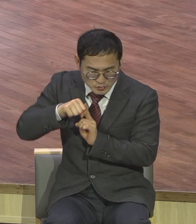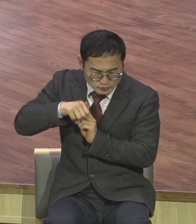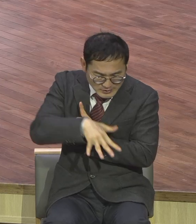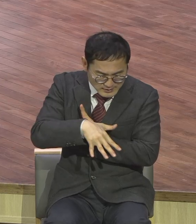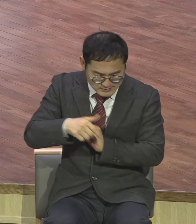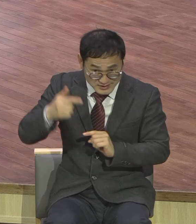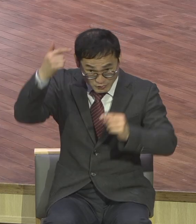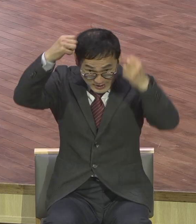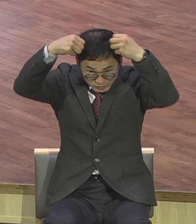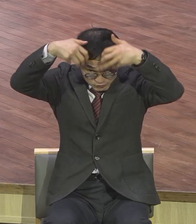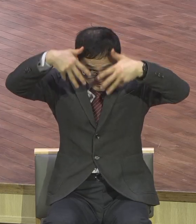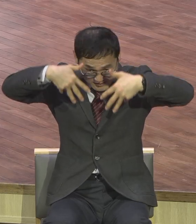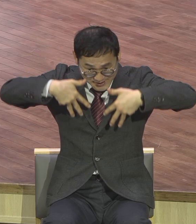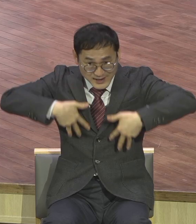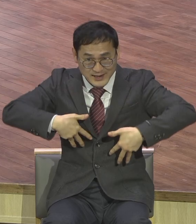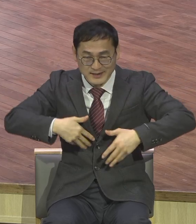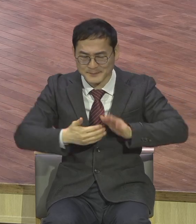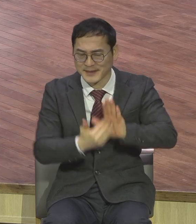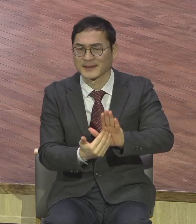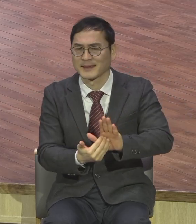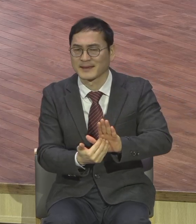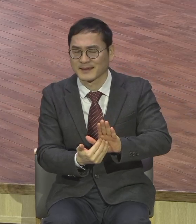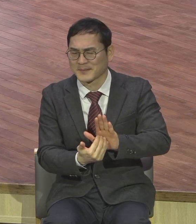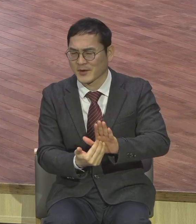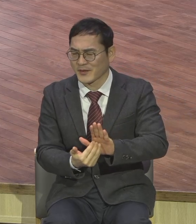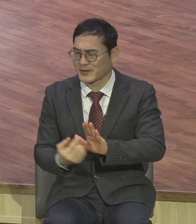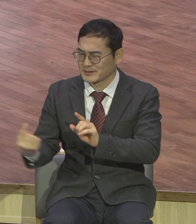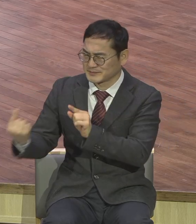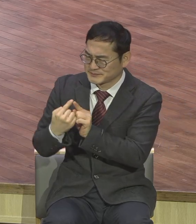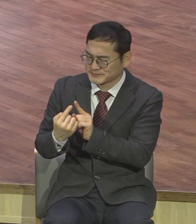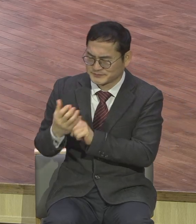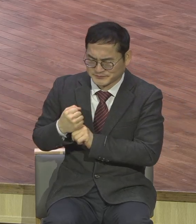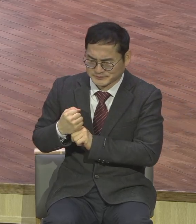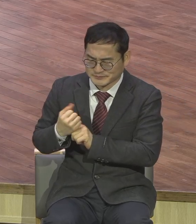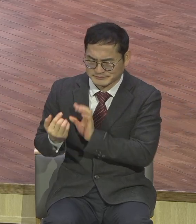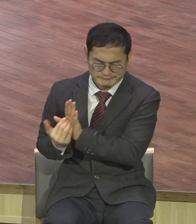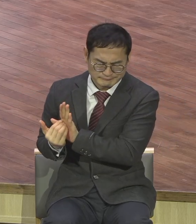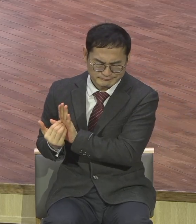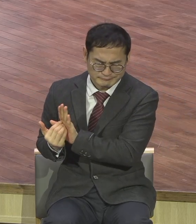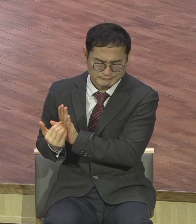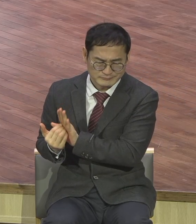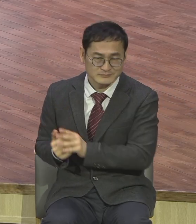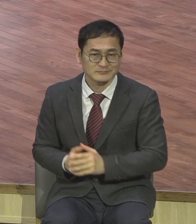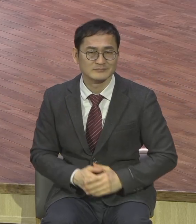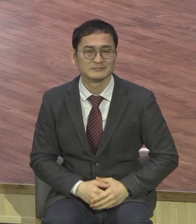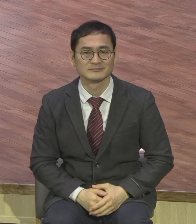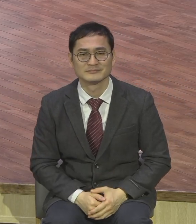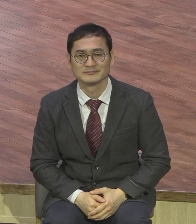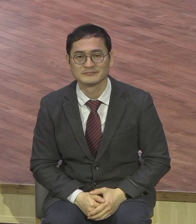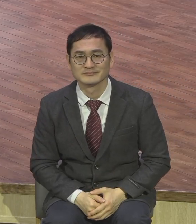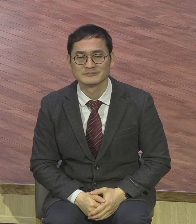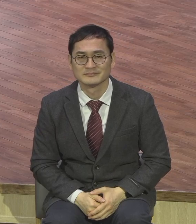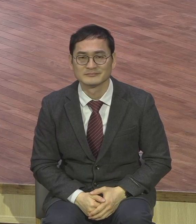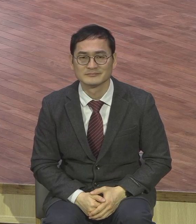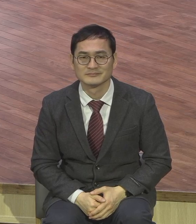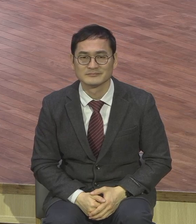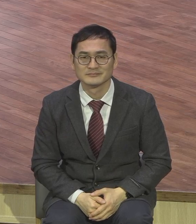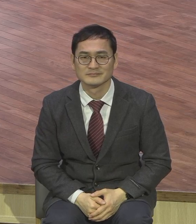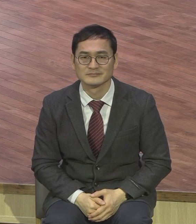아무리 안 좋은 말 막 하면 헛수고다 차단시켜버려요 오히려 공격적인 말을 들은 사람은요